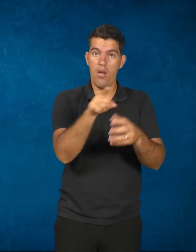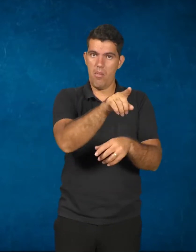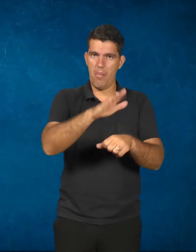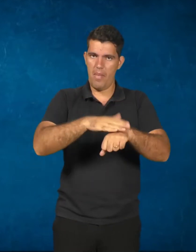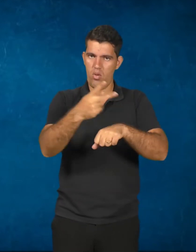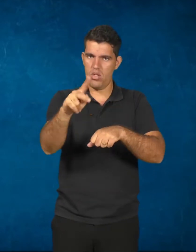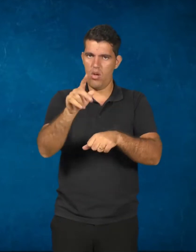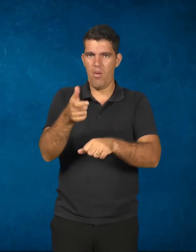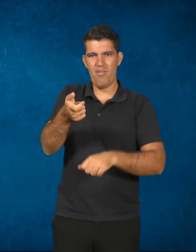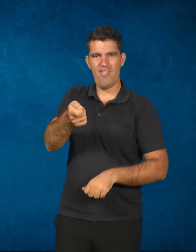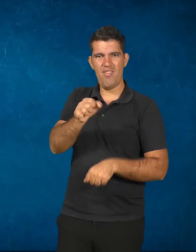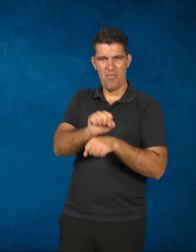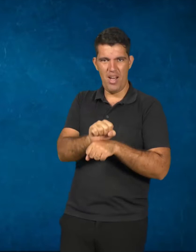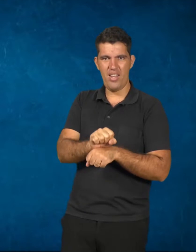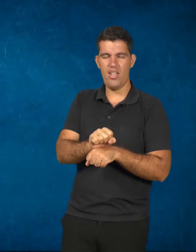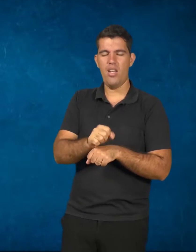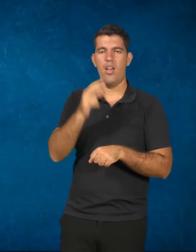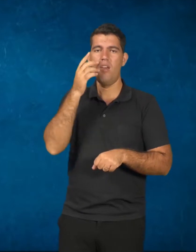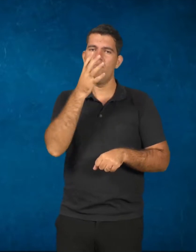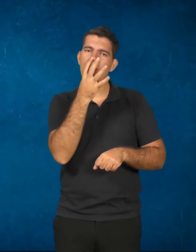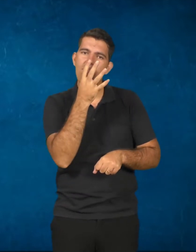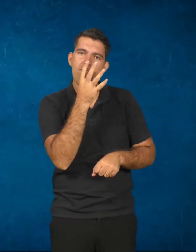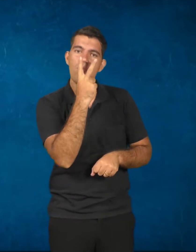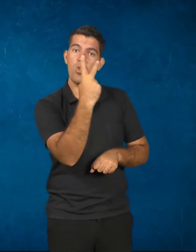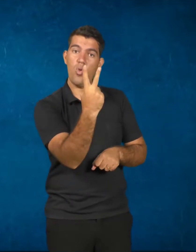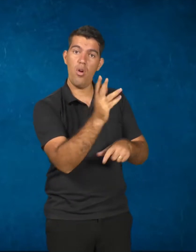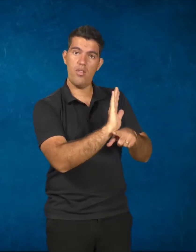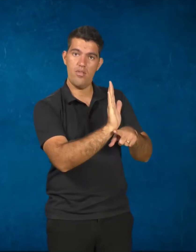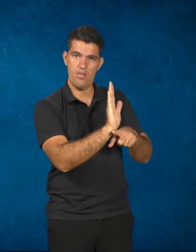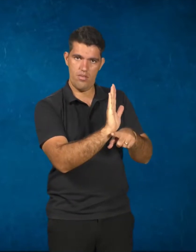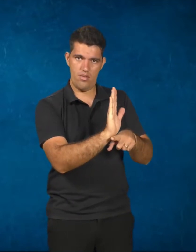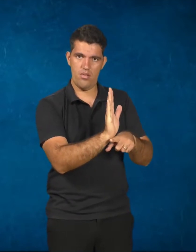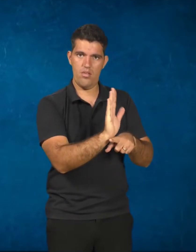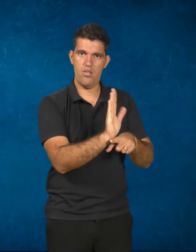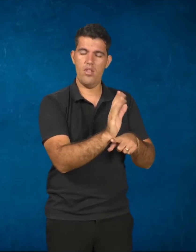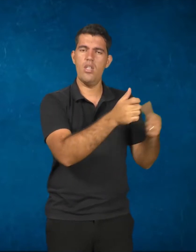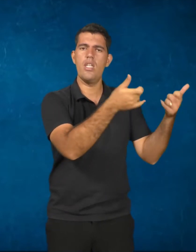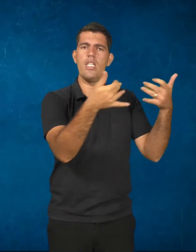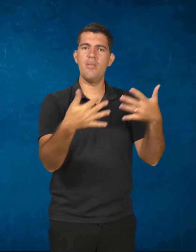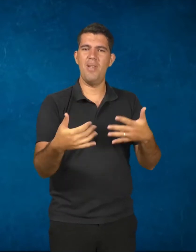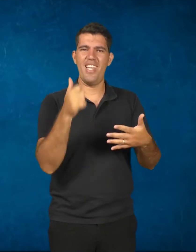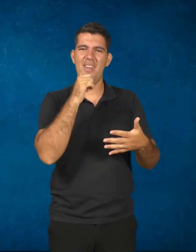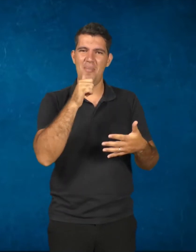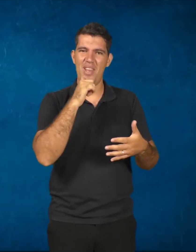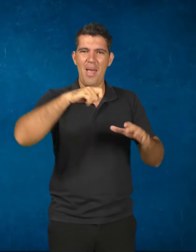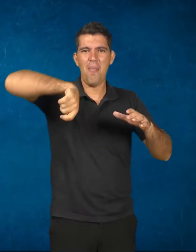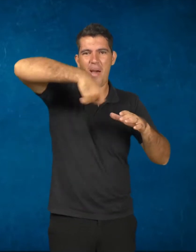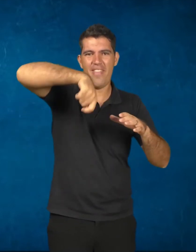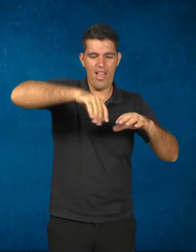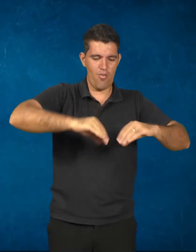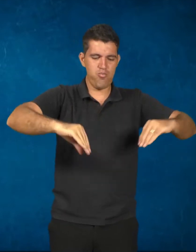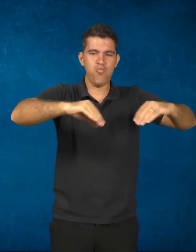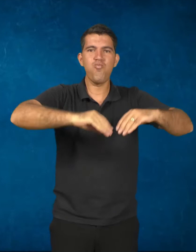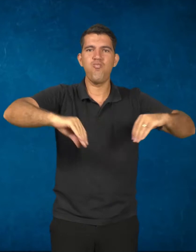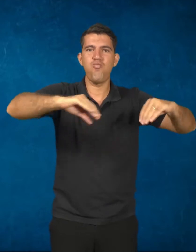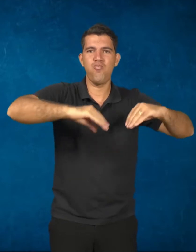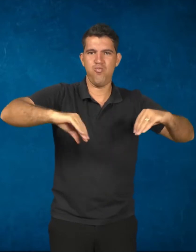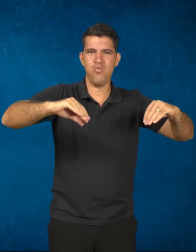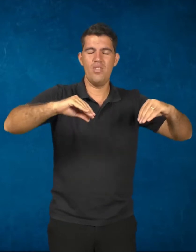pouquinho para assistir a dois documentários. Um sobre as paneleiras aqui do nosso estado e outro